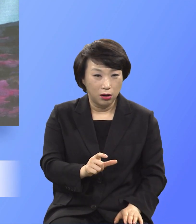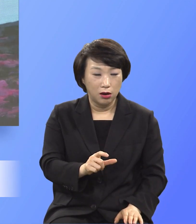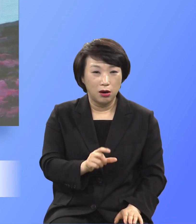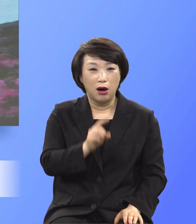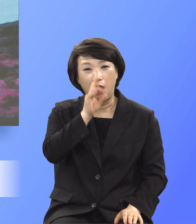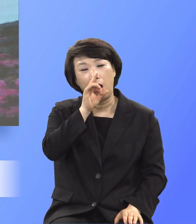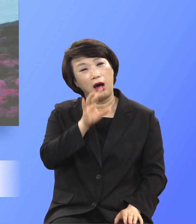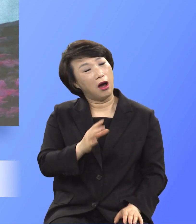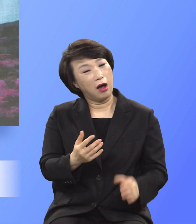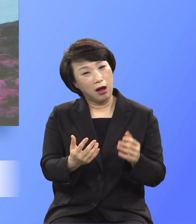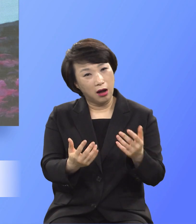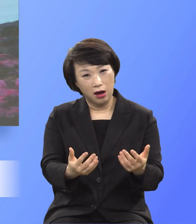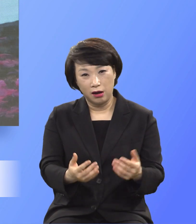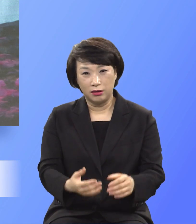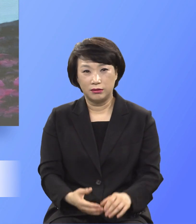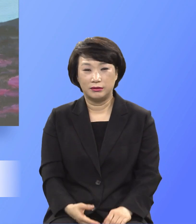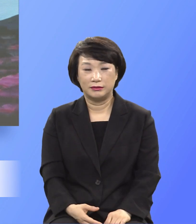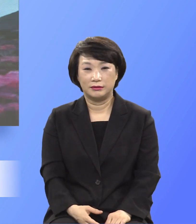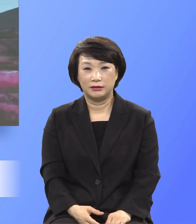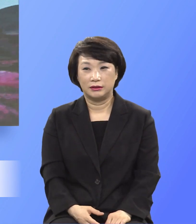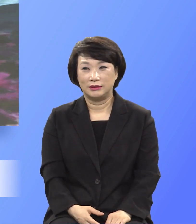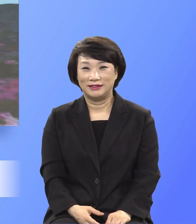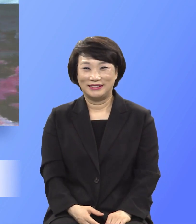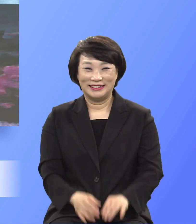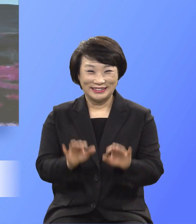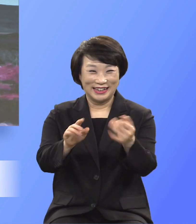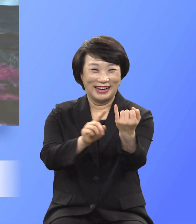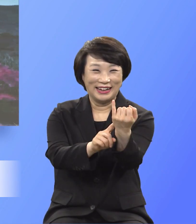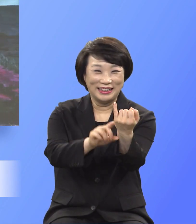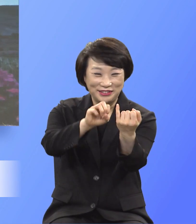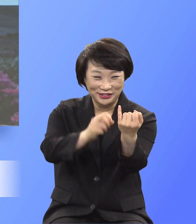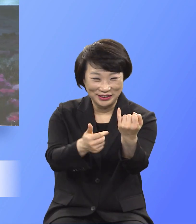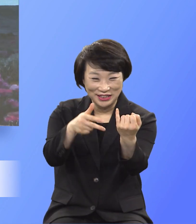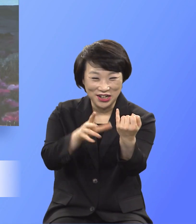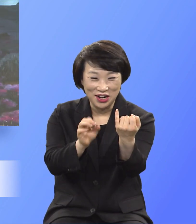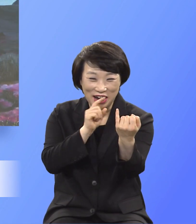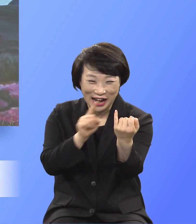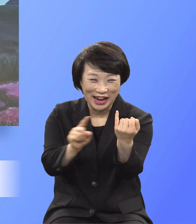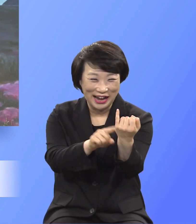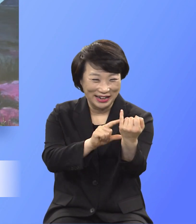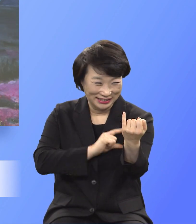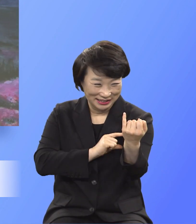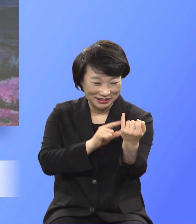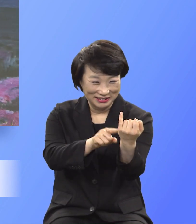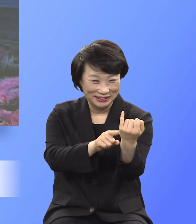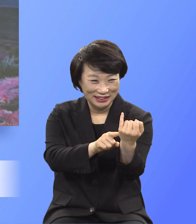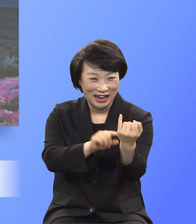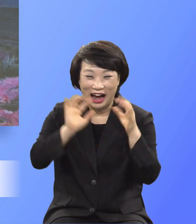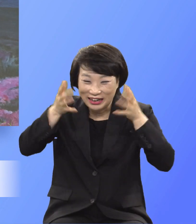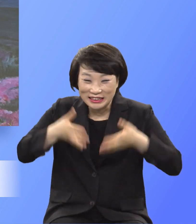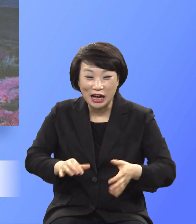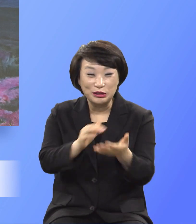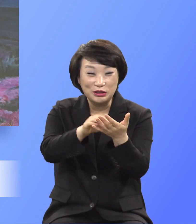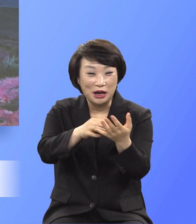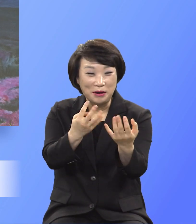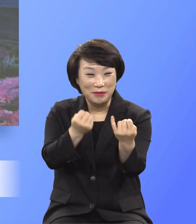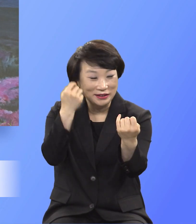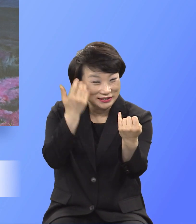말했습니다. 윤정이는 몇 낳지? 몇 낳지? 다섯 명